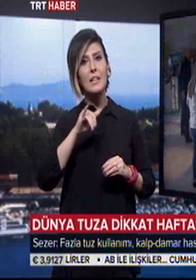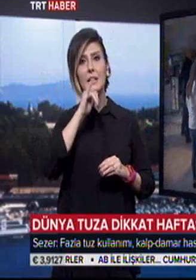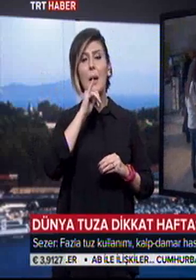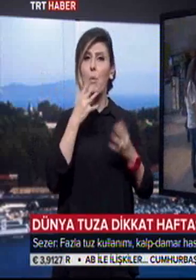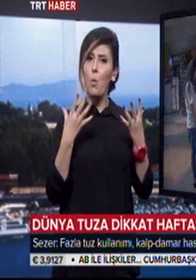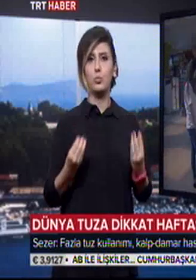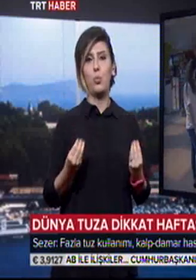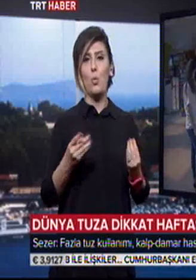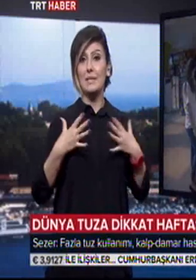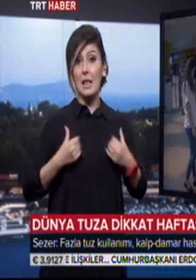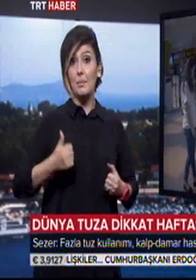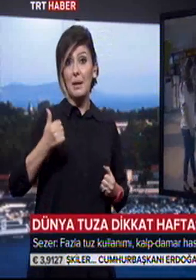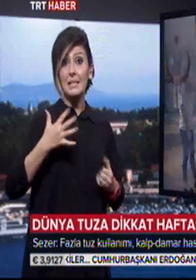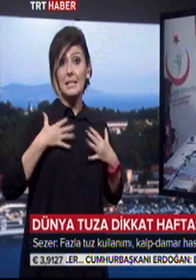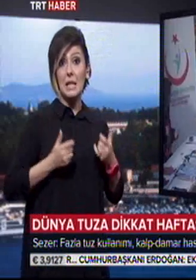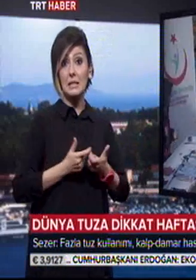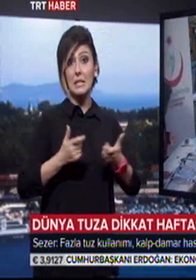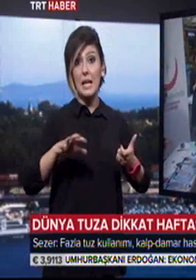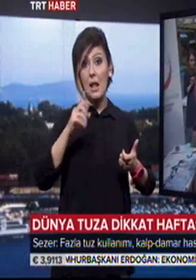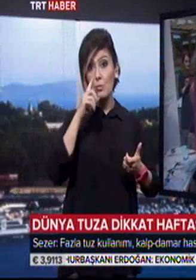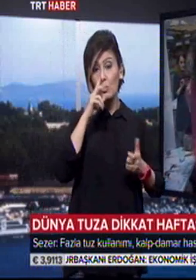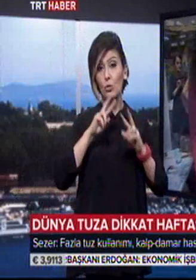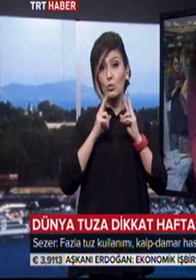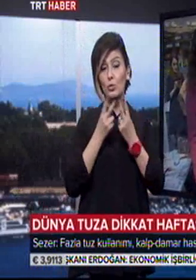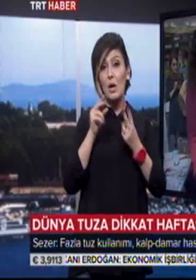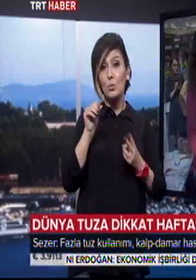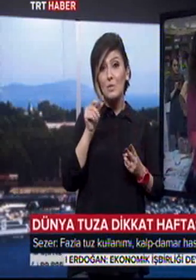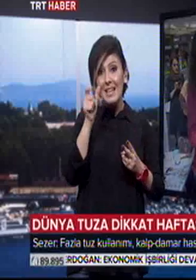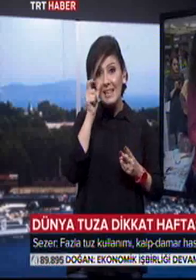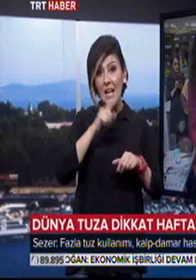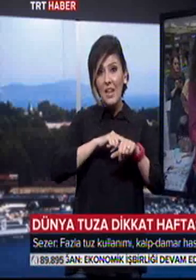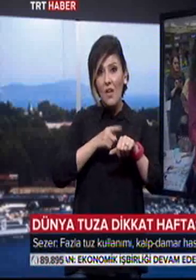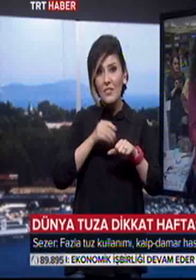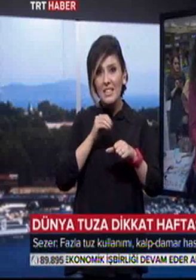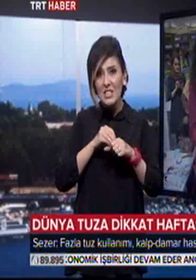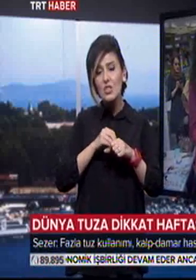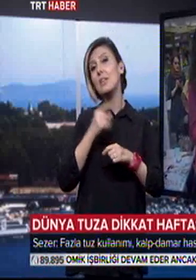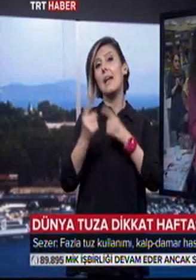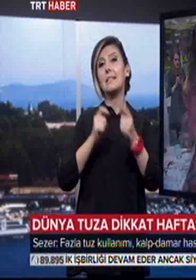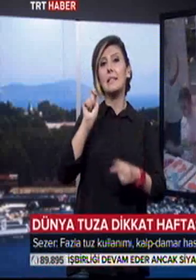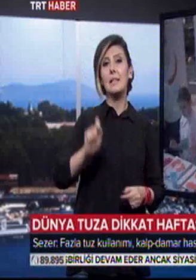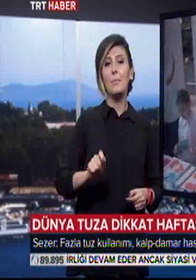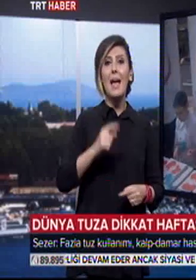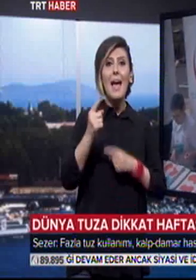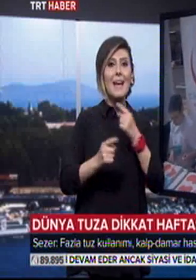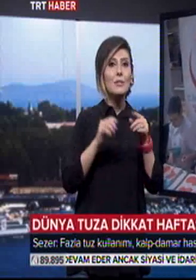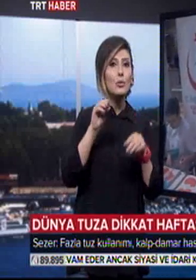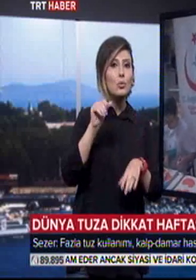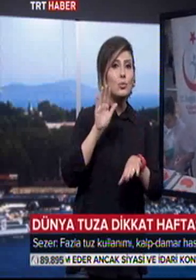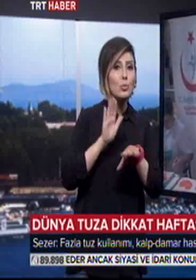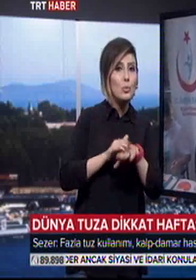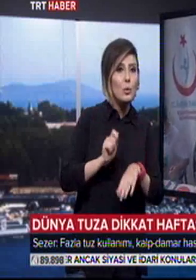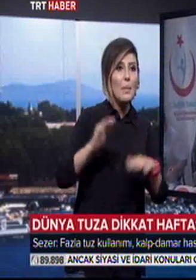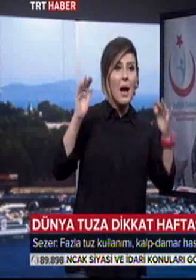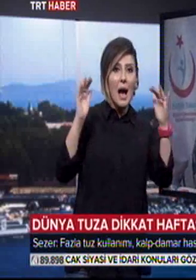Bakanlığı'na bağlı Sağlığın Geliştirilmesi Genel Müdürlüğü Dünya Tuz'a Dikkat Haftası kapsamında etkinlik düzenledi. Etkinlikte tuz